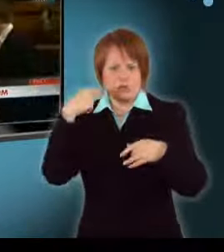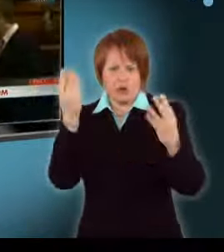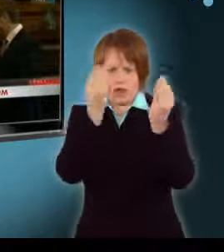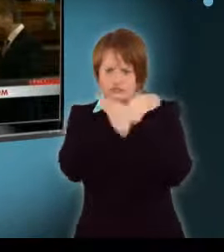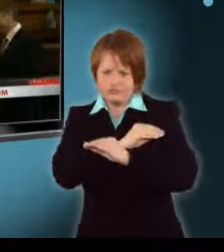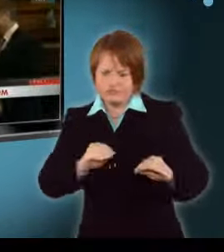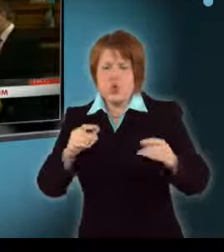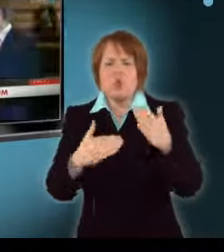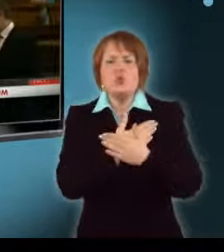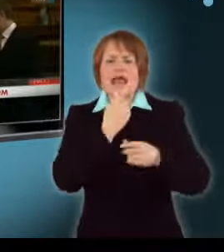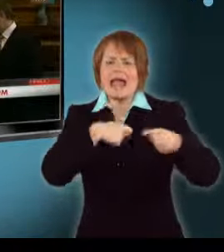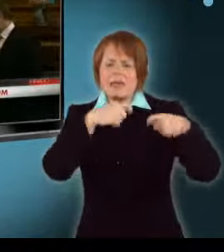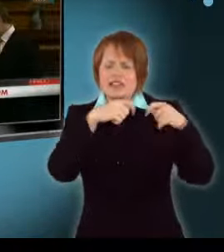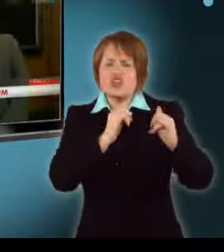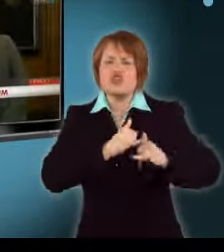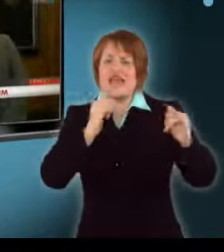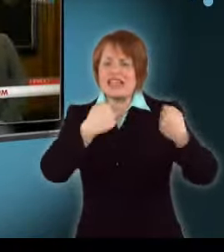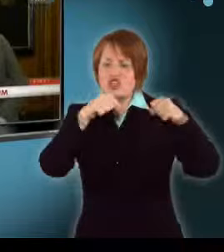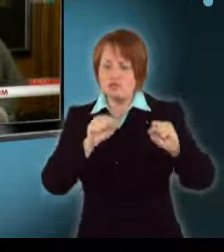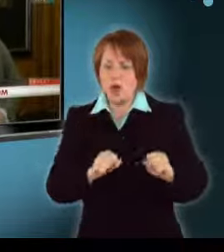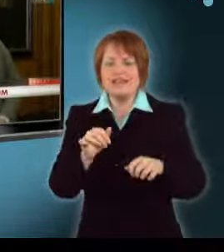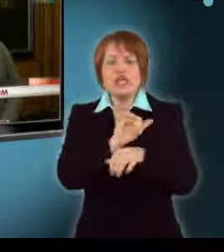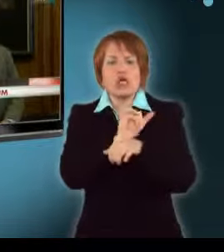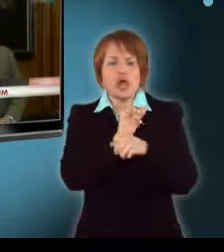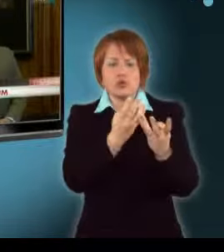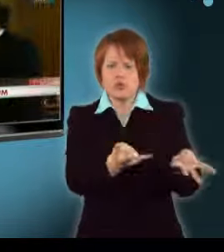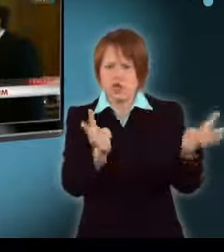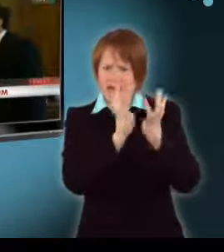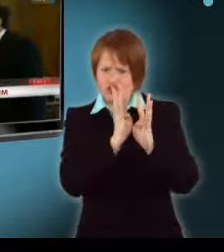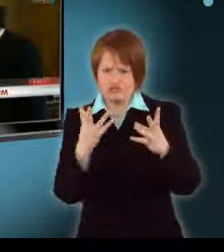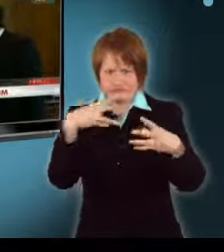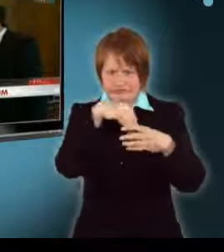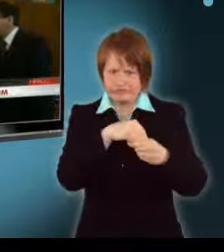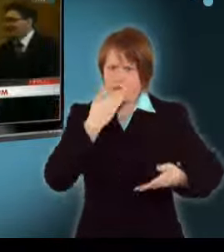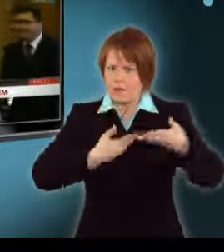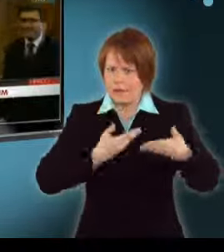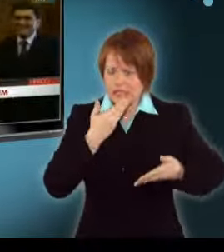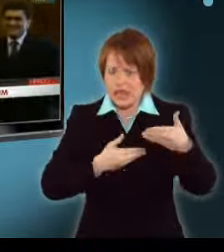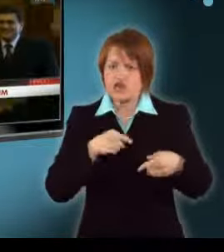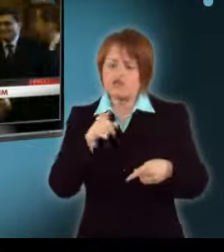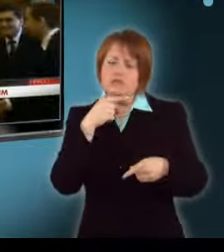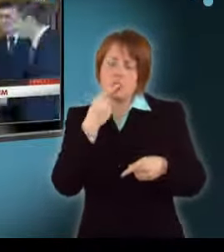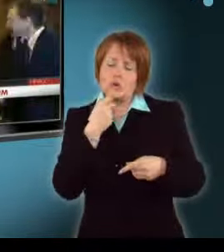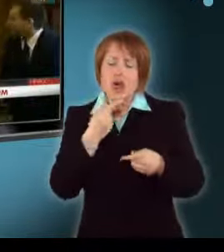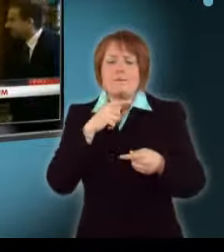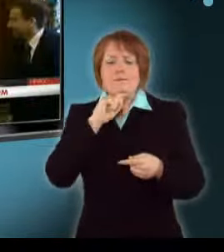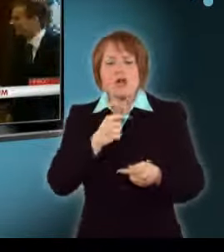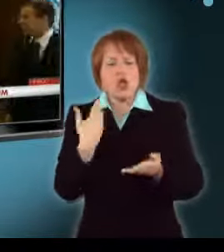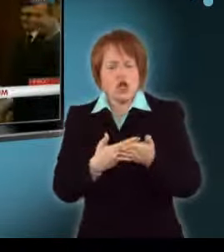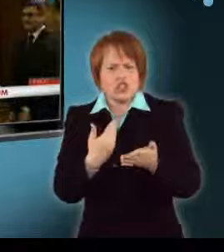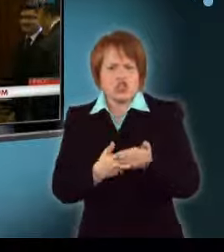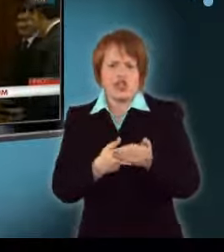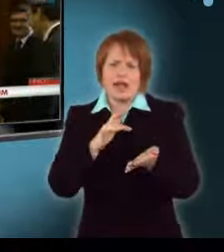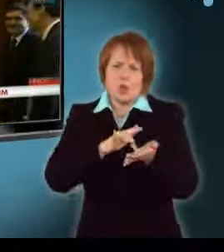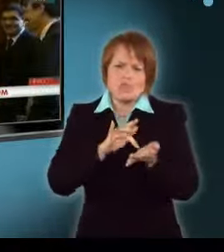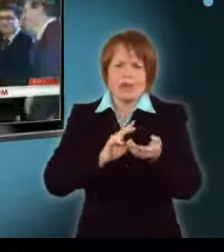az Európai Újjáépítés és Fejlesztési Bank igazgató tanácsával. A kormányfő szerint a magyar gazdaság finanszírozását sem közép,